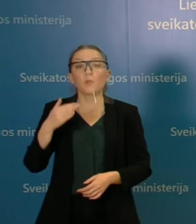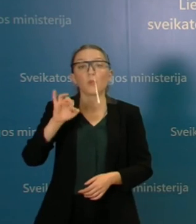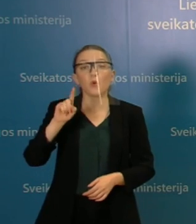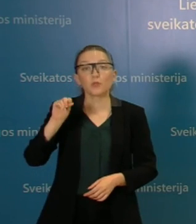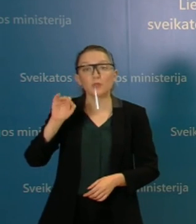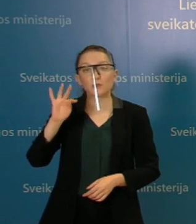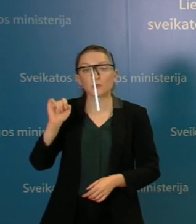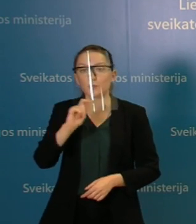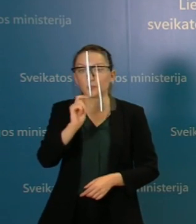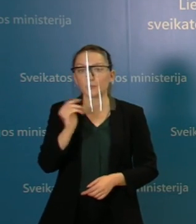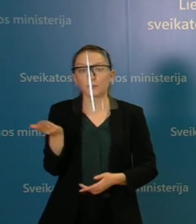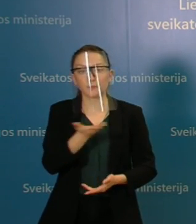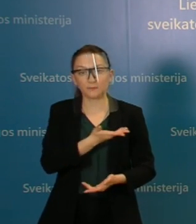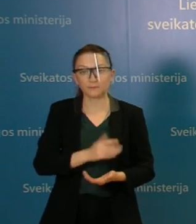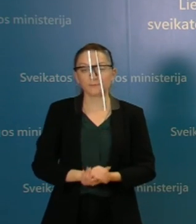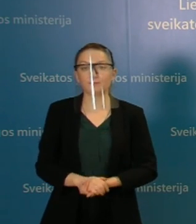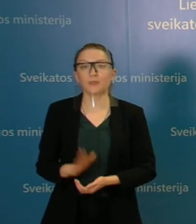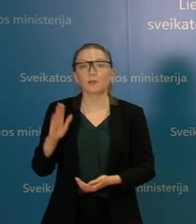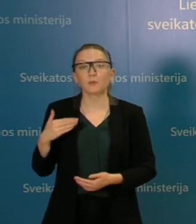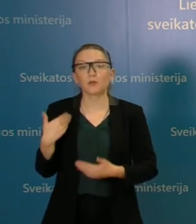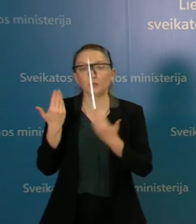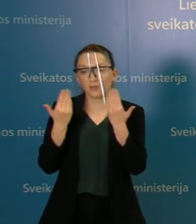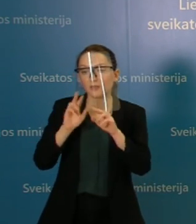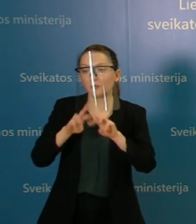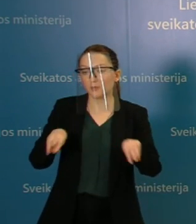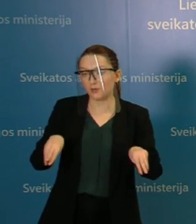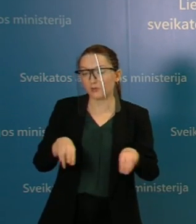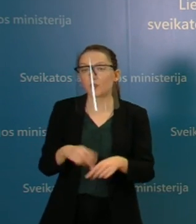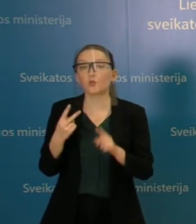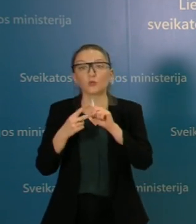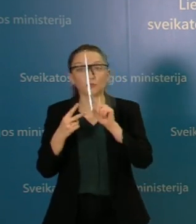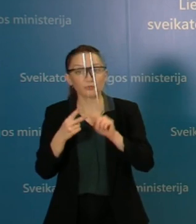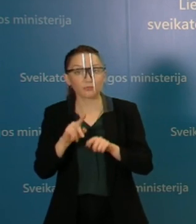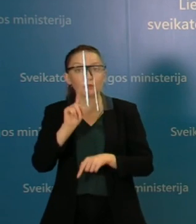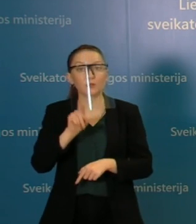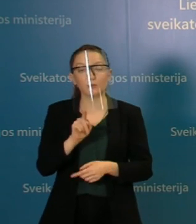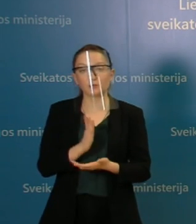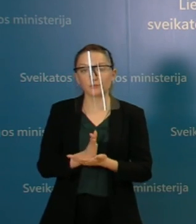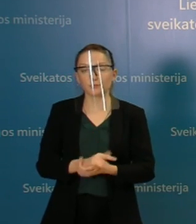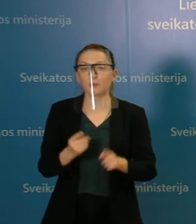ar jūsų klausimai? Sveiki, ministras Rekalina. Aš turėčiau du klausimus. Tai pirmiausia,